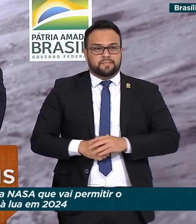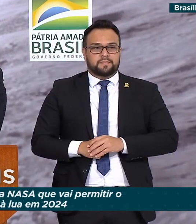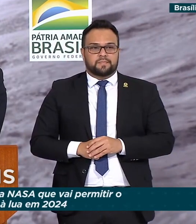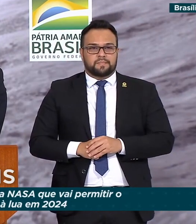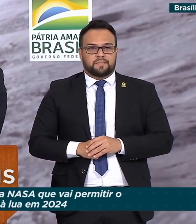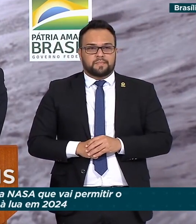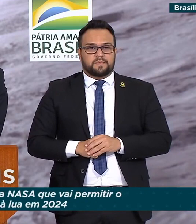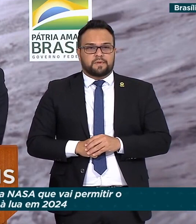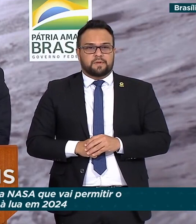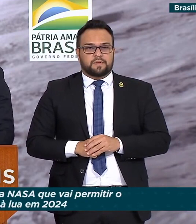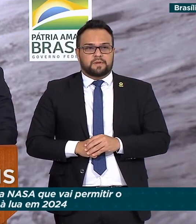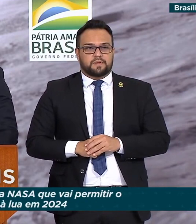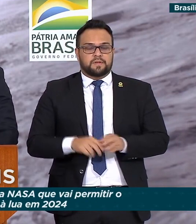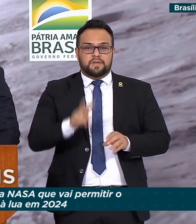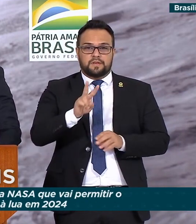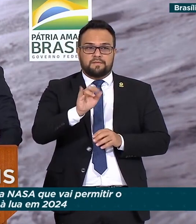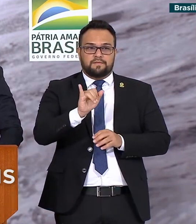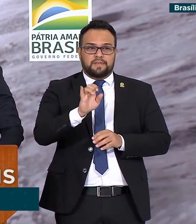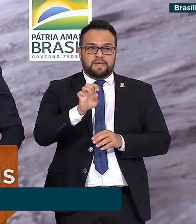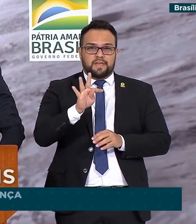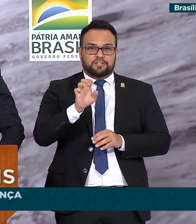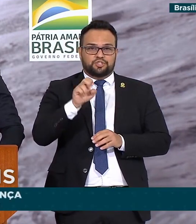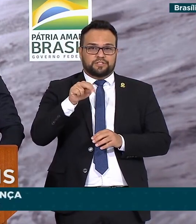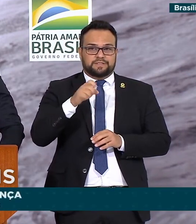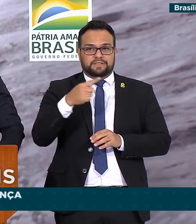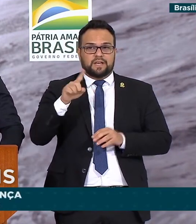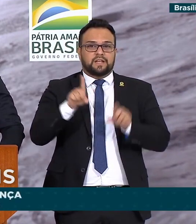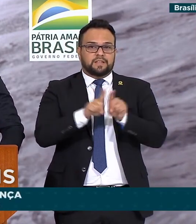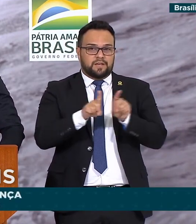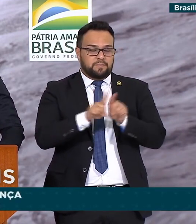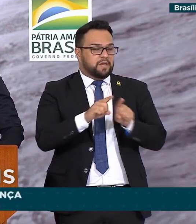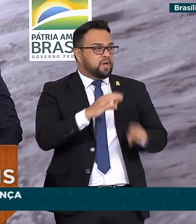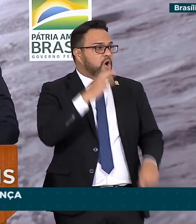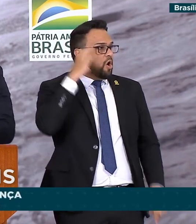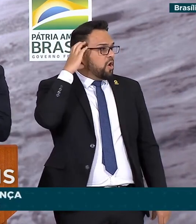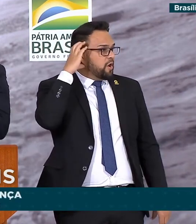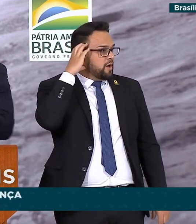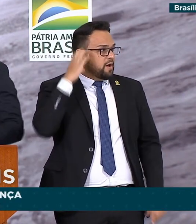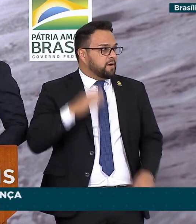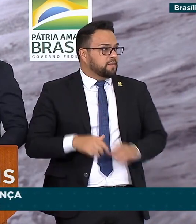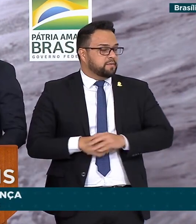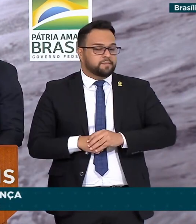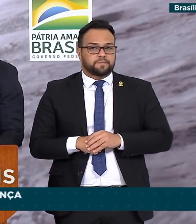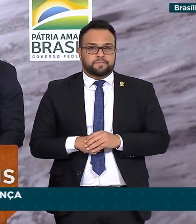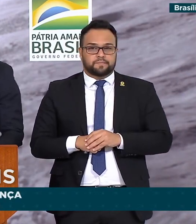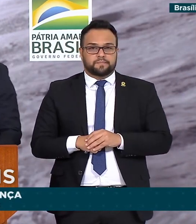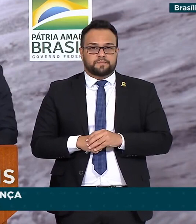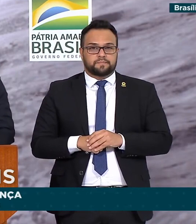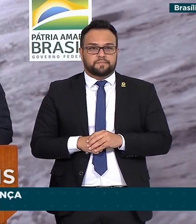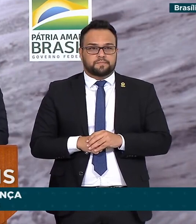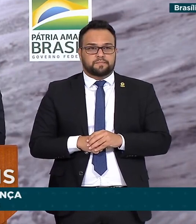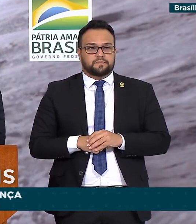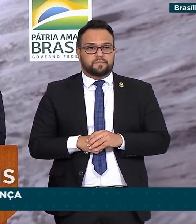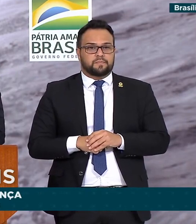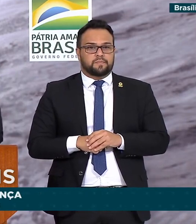da embaixadora do Vietnã e do encarregado negócio da República da Coreia. A propósito,